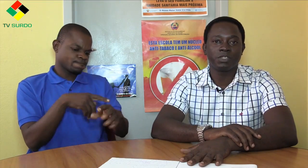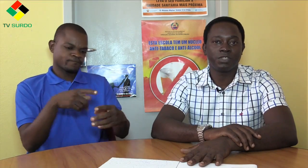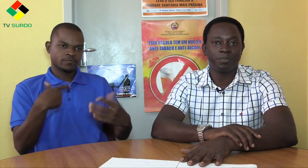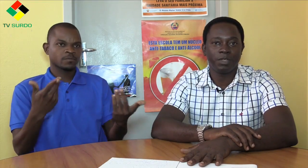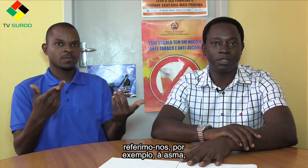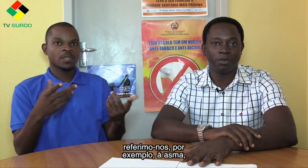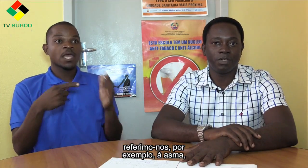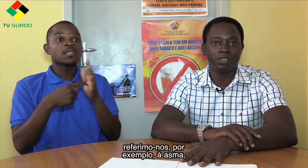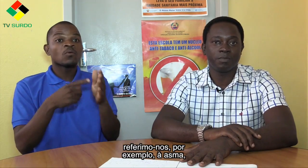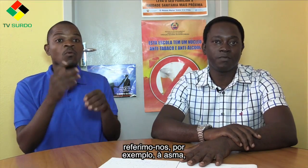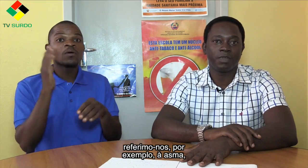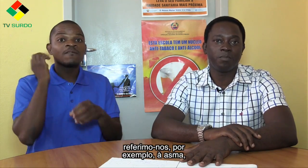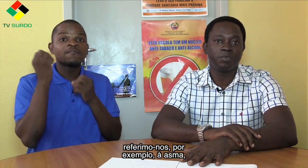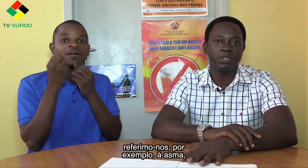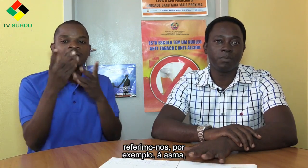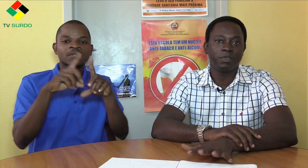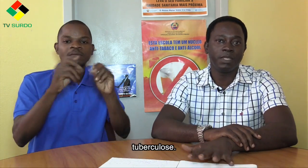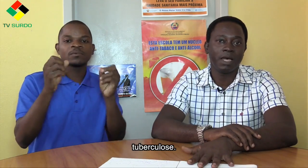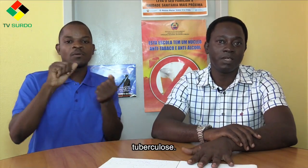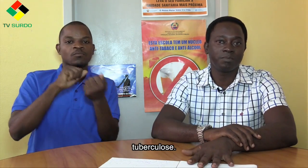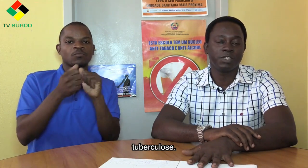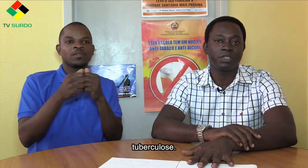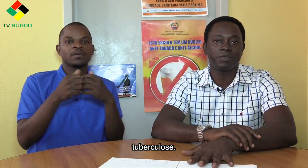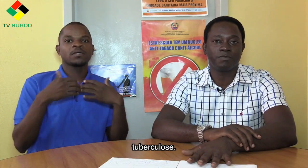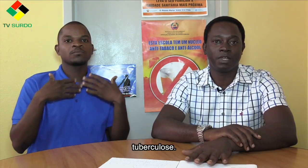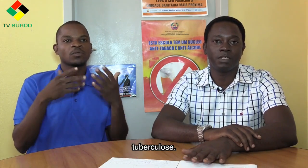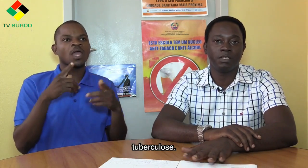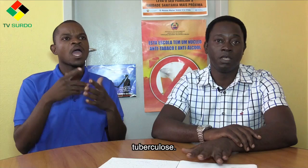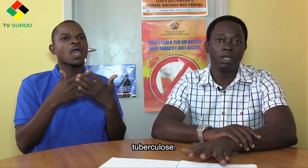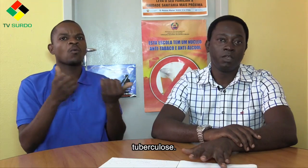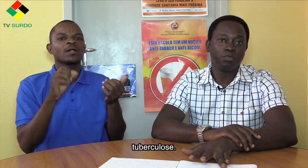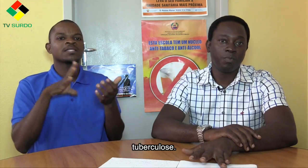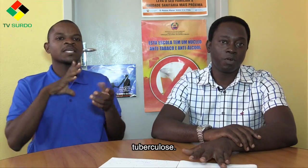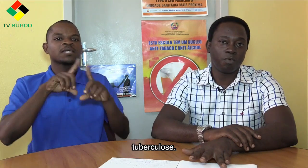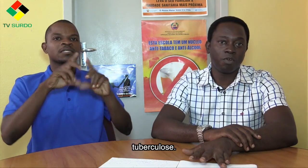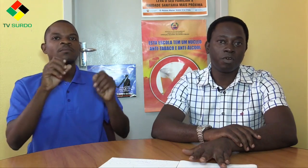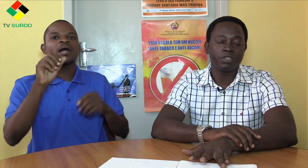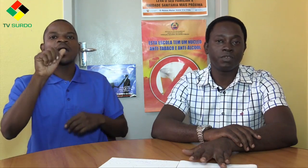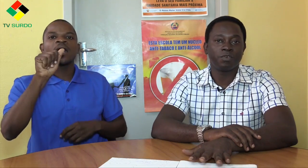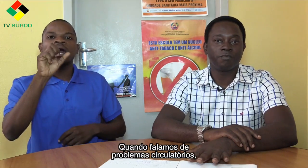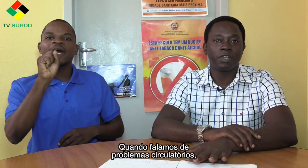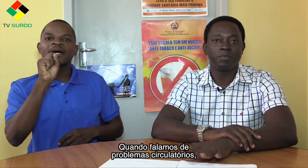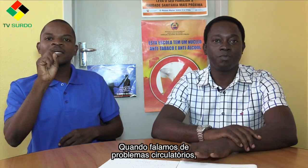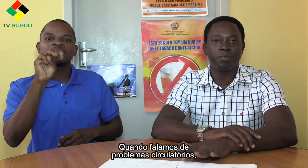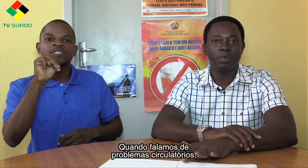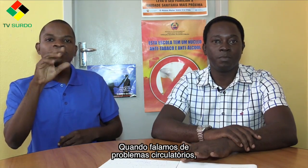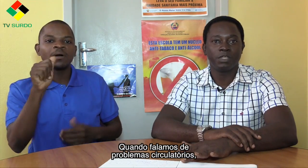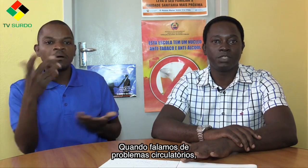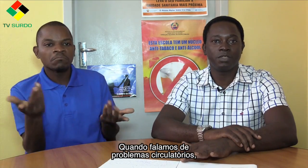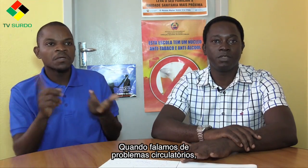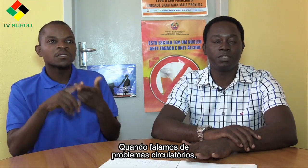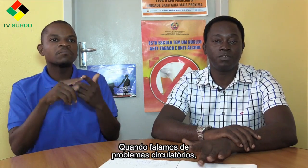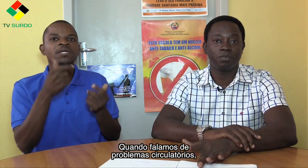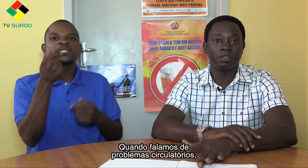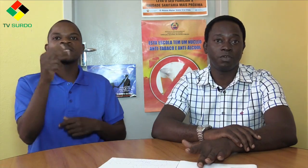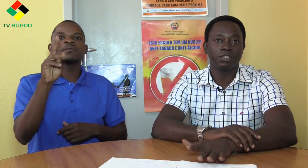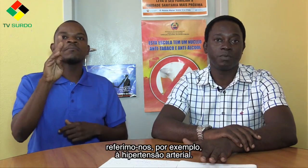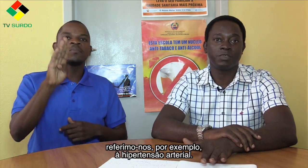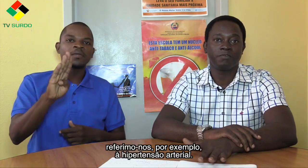respiratórios, estamos a falar, por exemplo, de asma, estamos a falar de tuberculose. Quando falamos de problemas circulatórios, estamos a